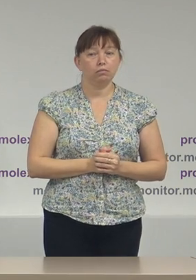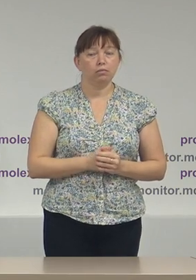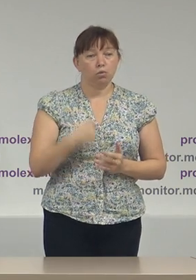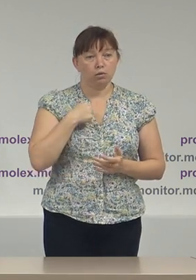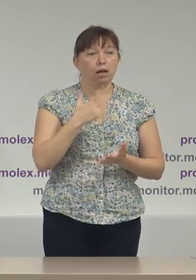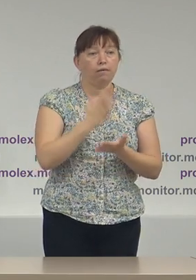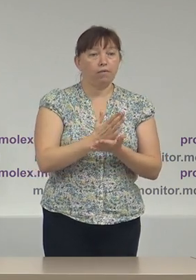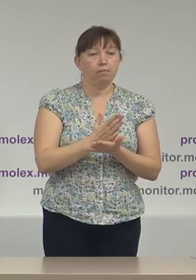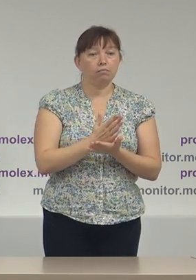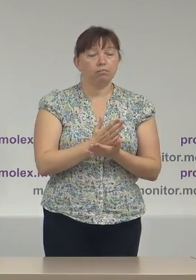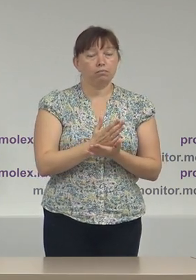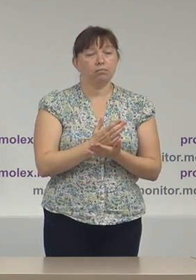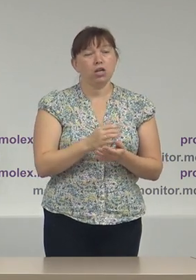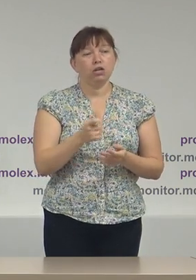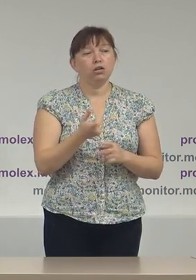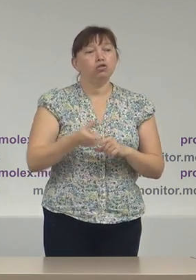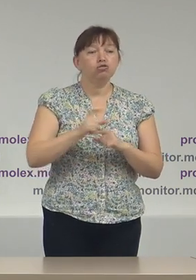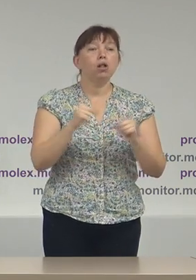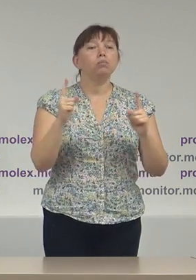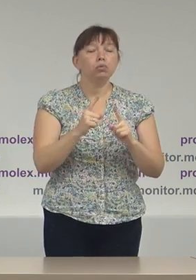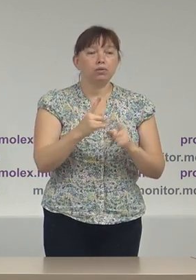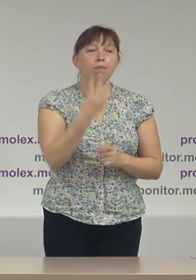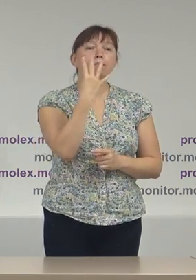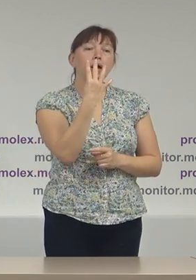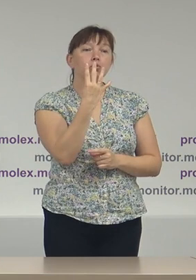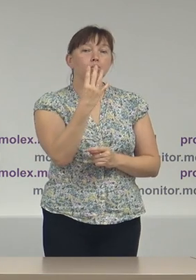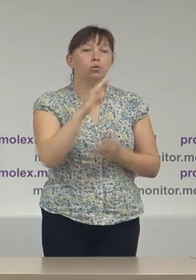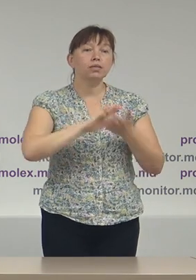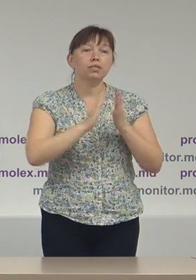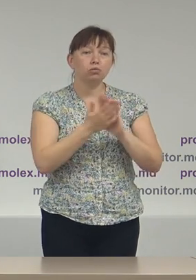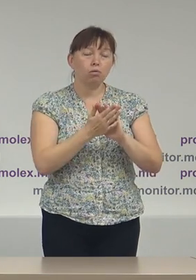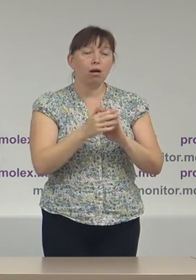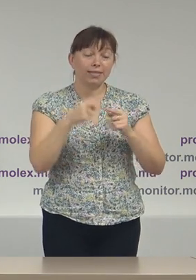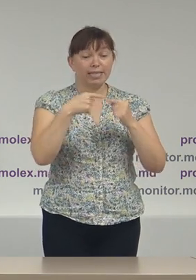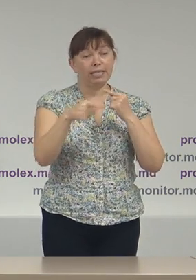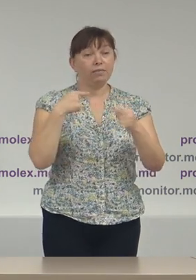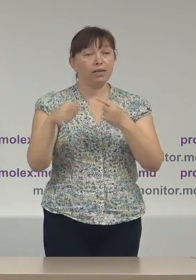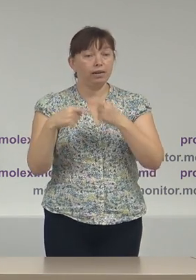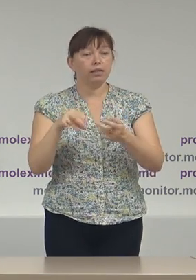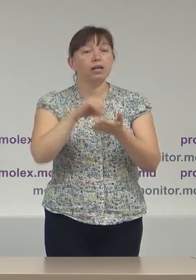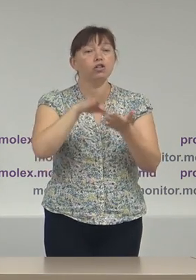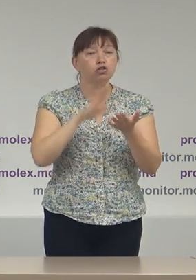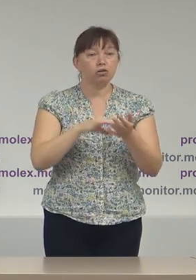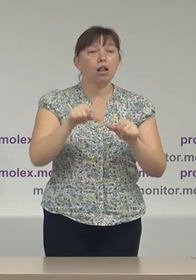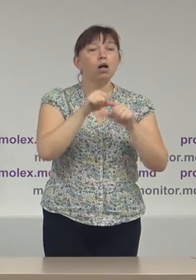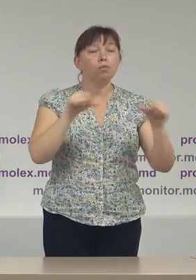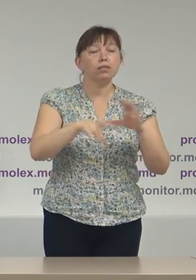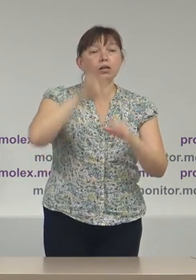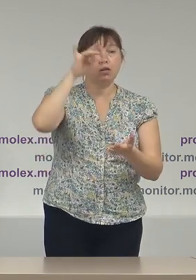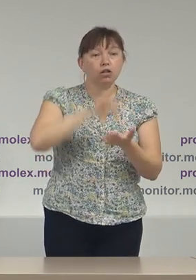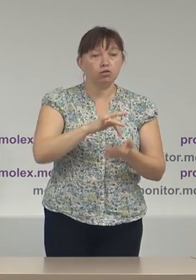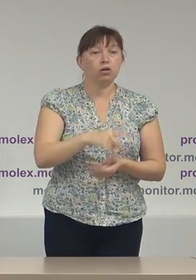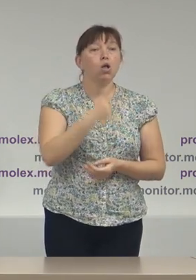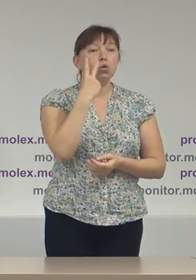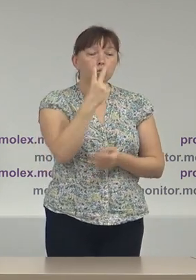avem ceau puțin patru situații diferite înregistrate la Comisie Electorală Centrală,